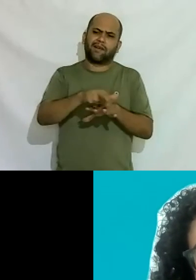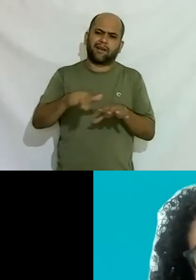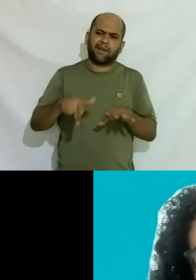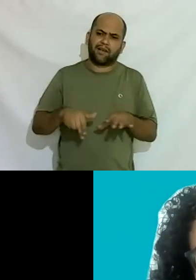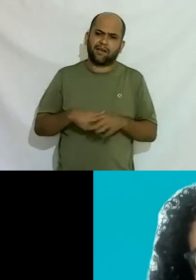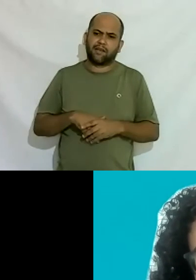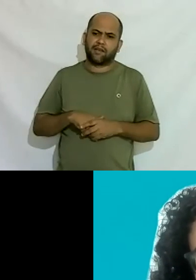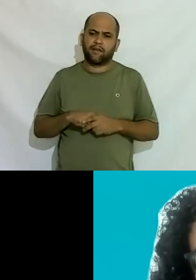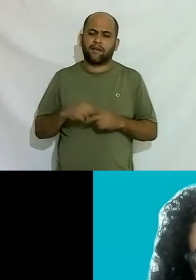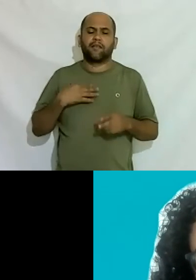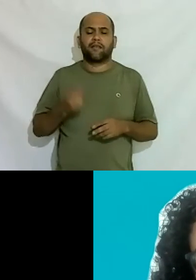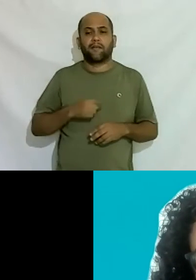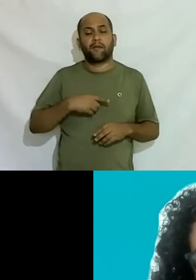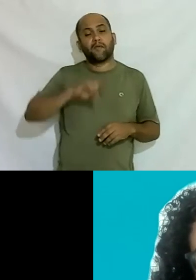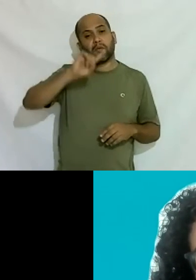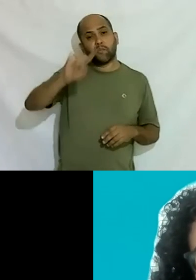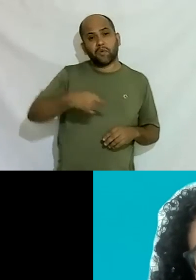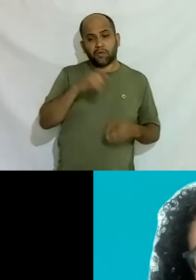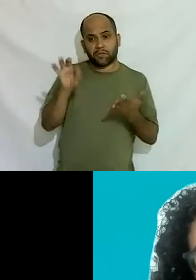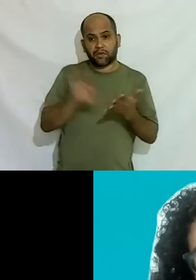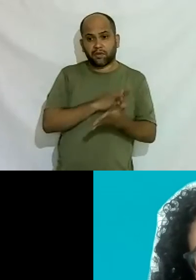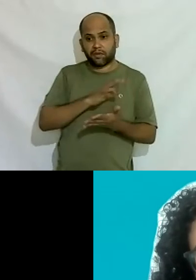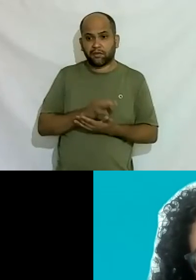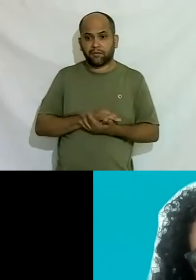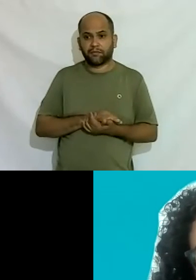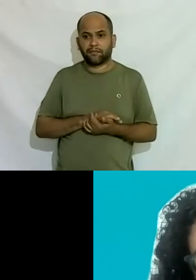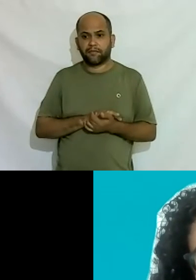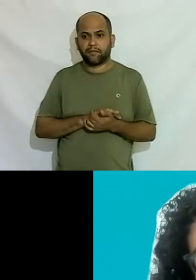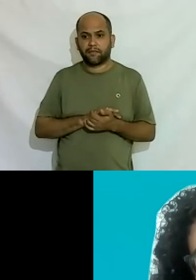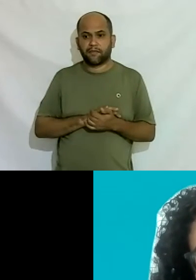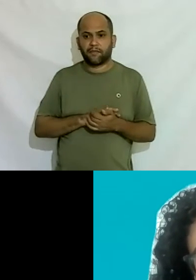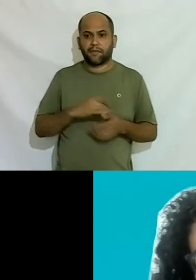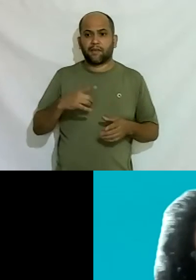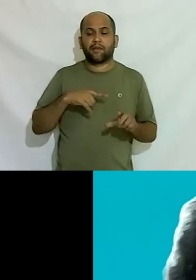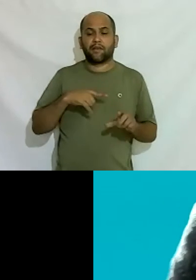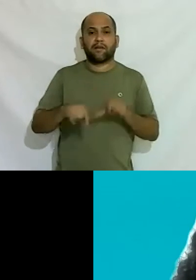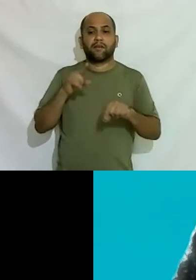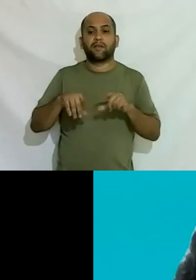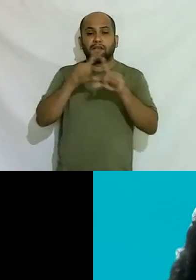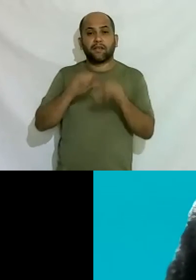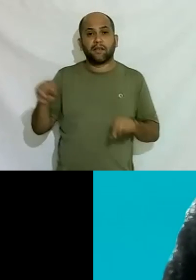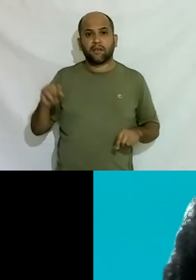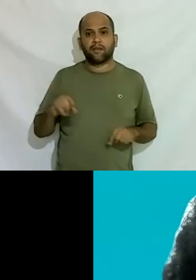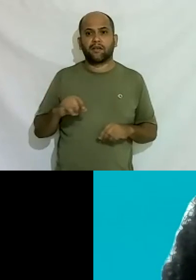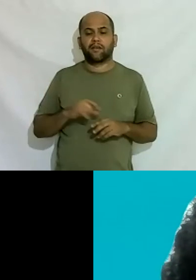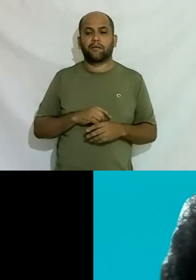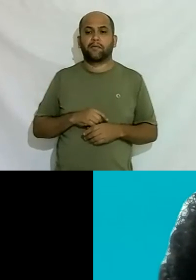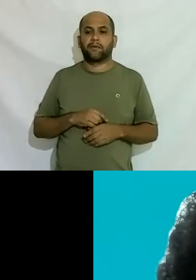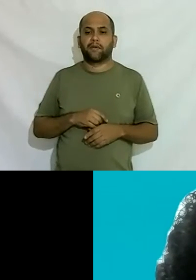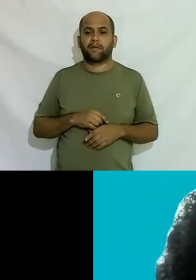foram mil descritos né e conseguimos só tiveram que selecionar só 100 mas é é